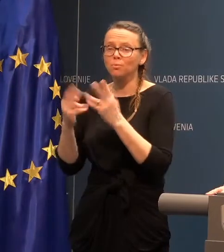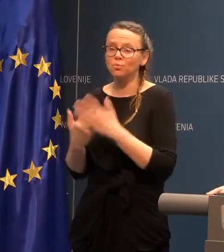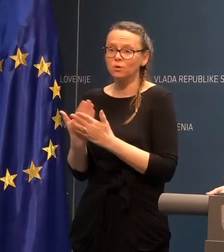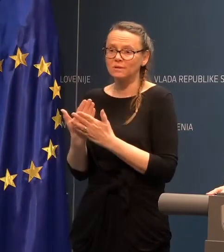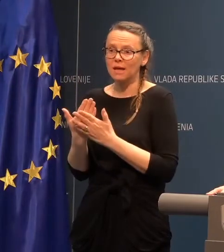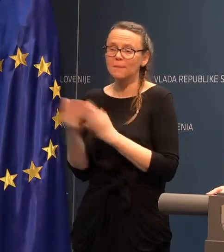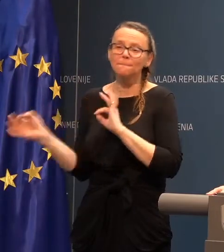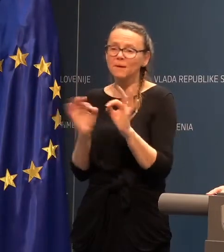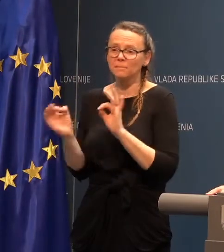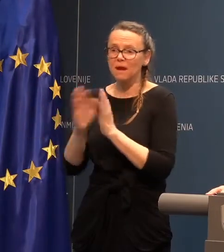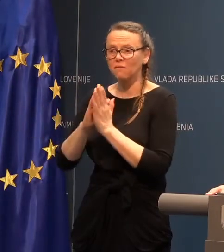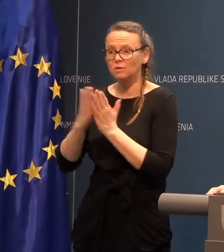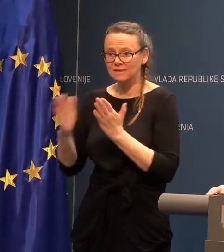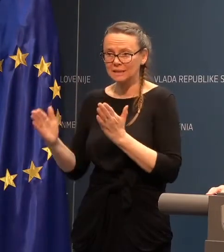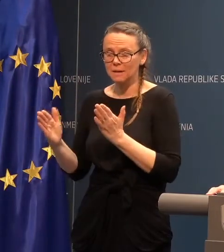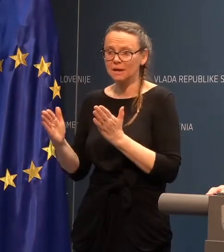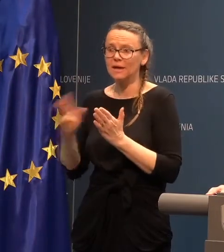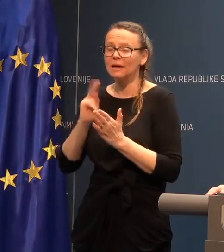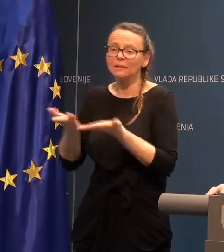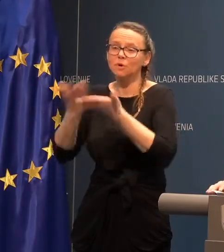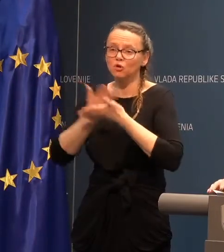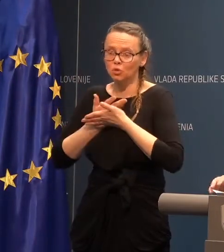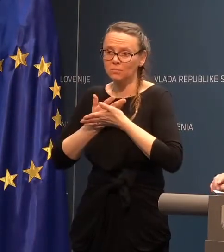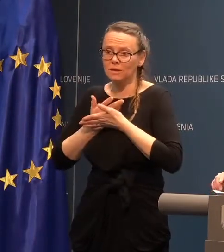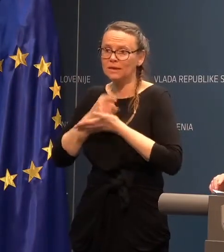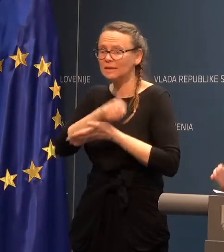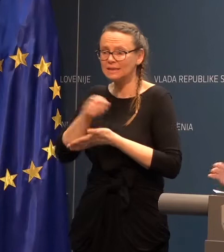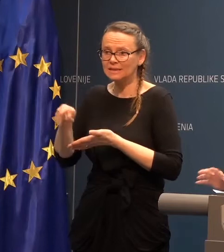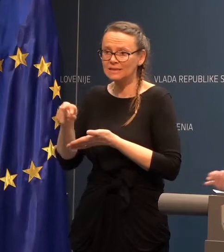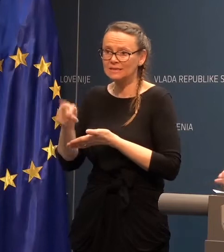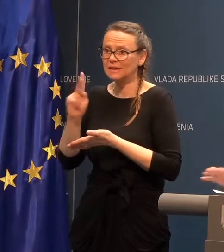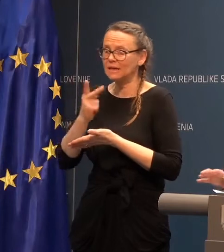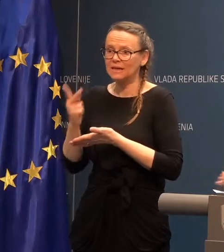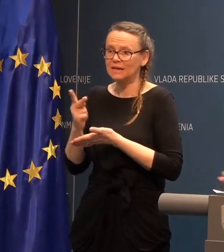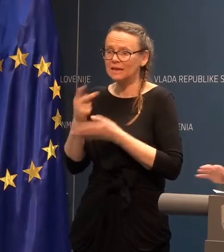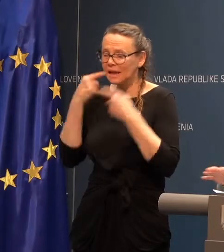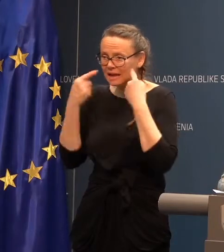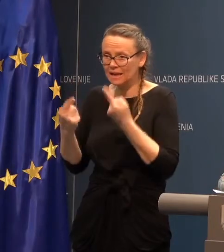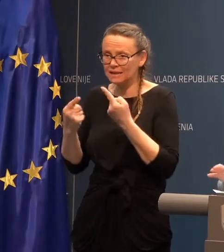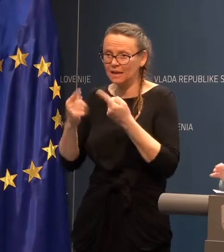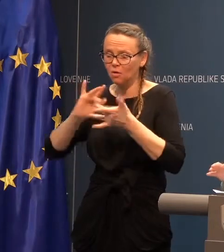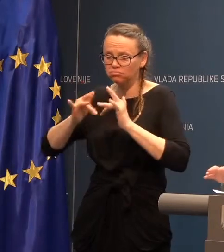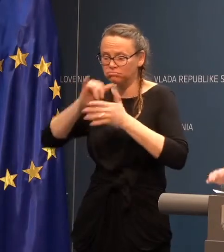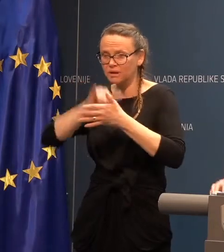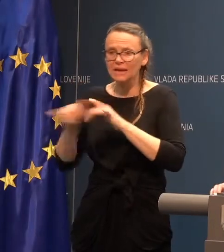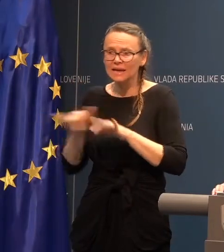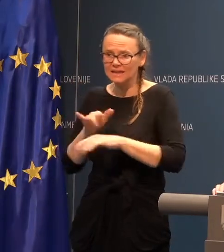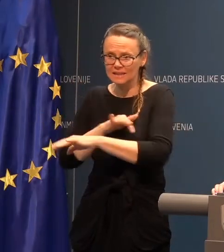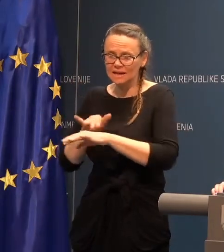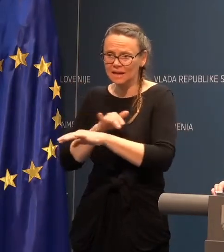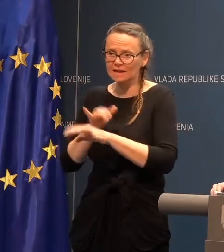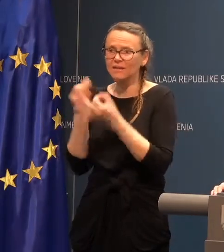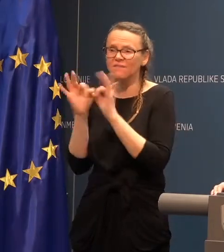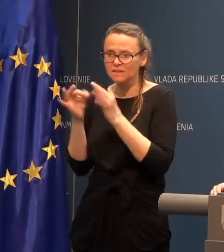pripravo zgibanke, ki bi jo dobili predvsem tisti, ki ne srfajo po interneti, Facebooki in Instagrami,